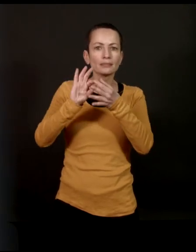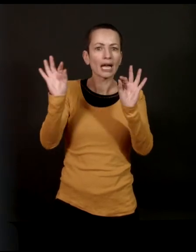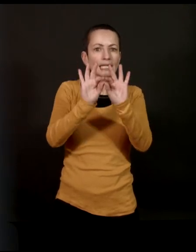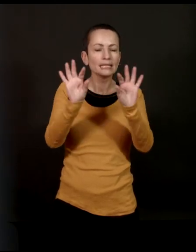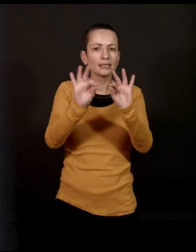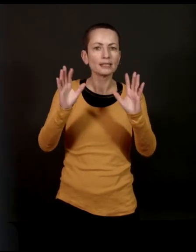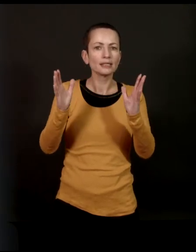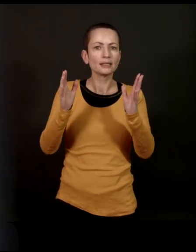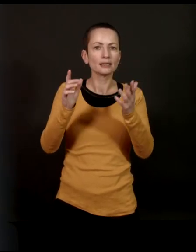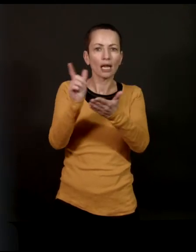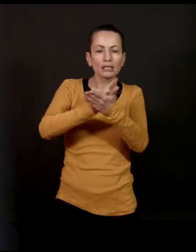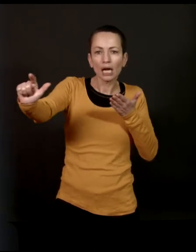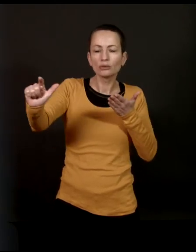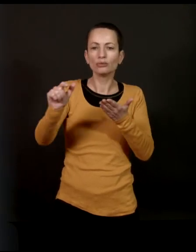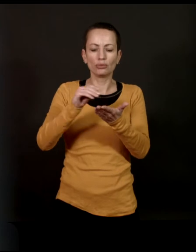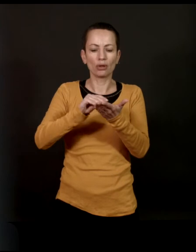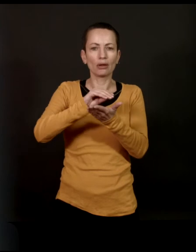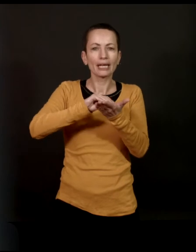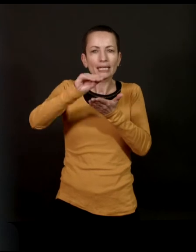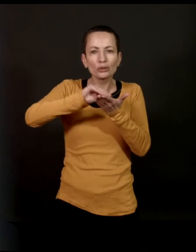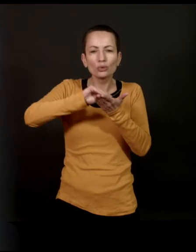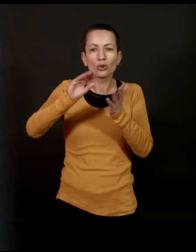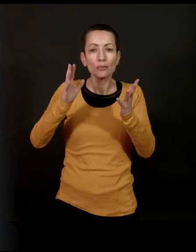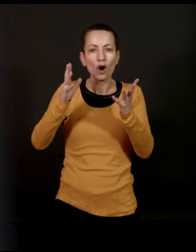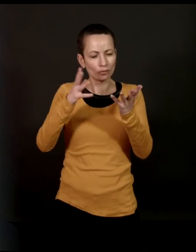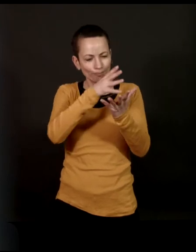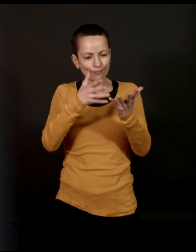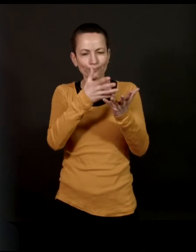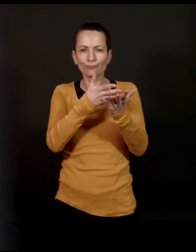et de littérature, d'écriture ? Enfin, comment vous avez